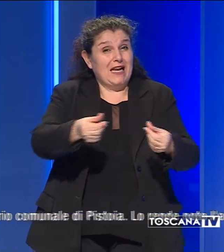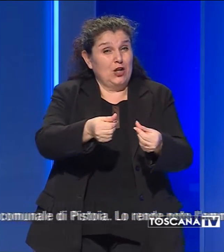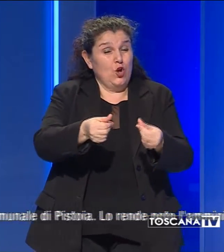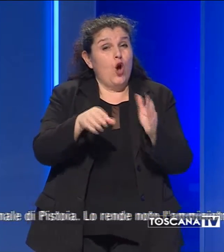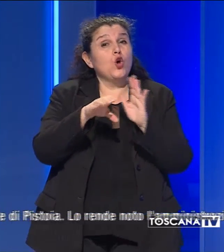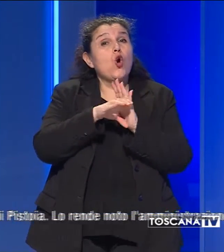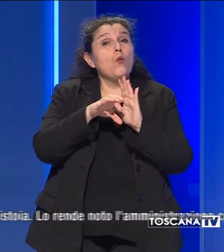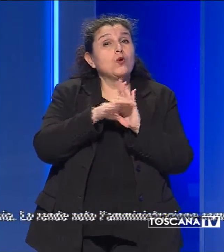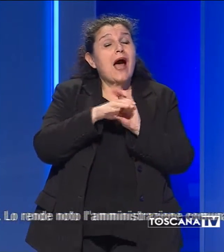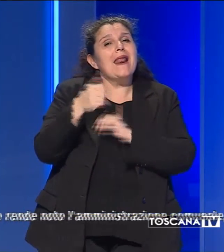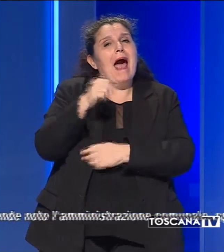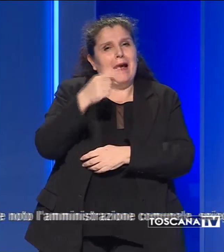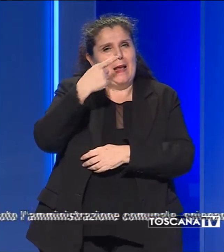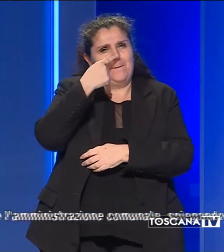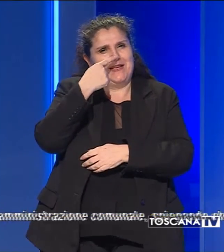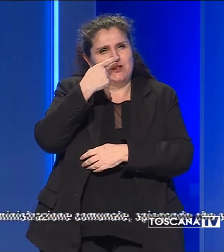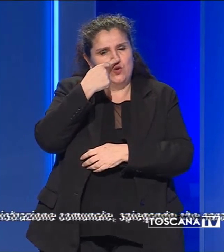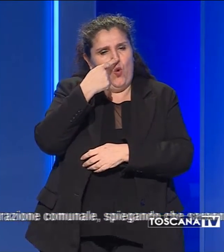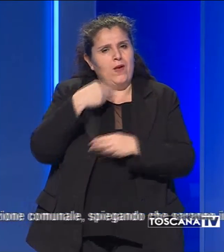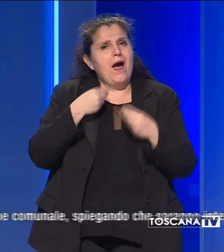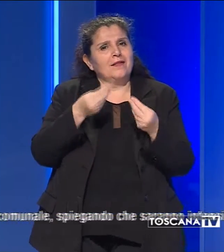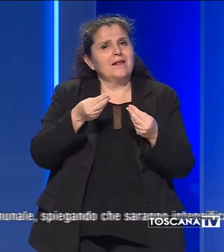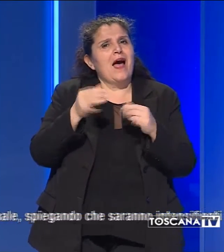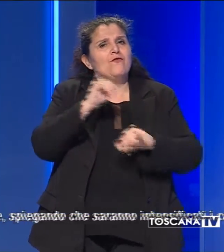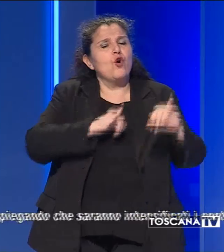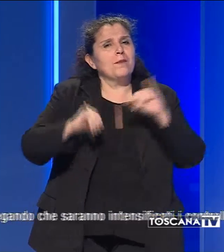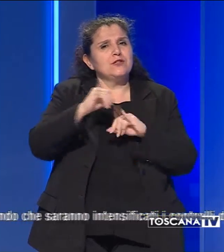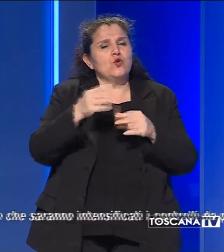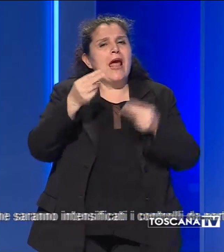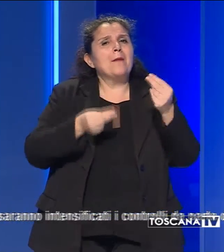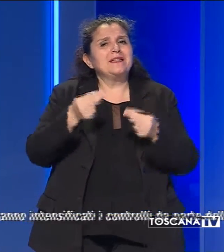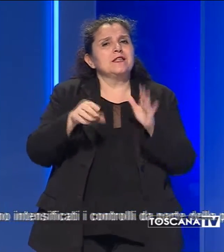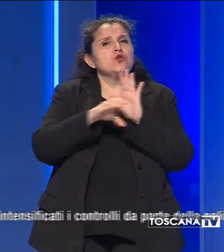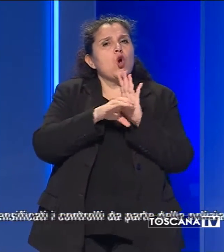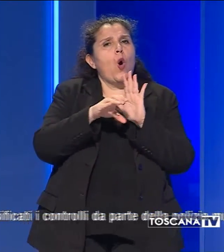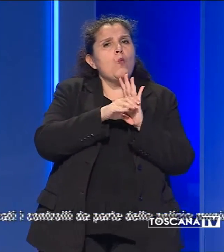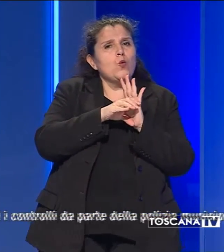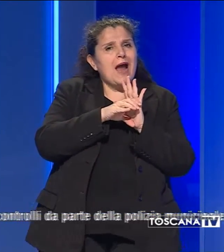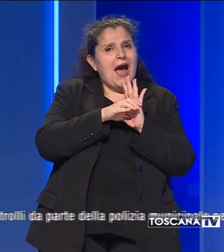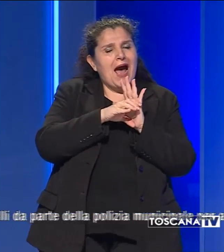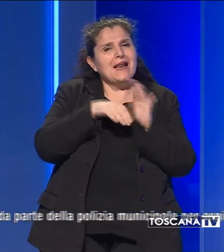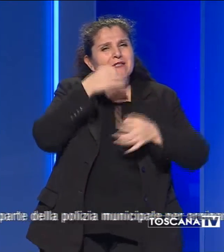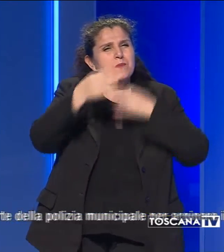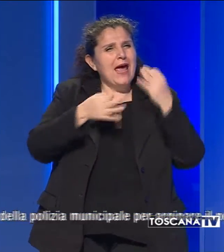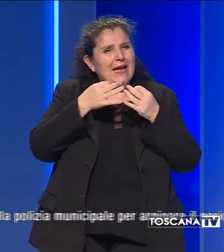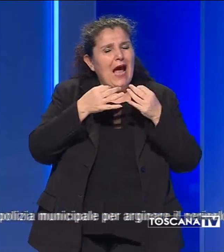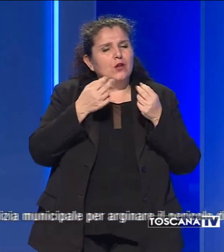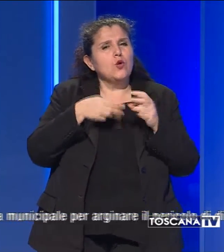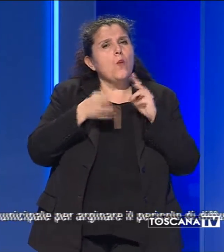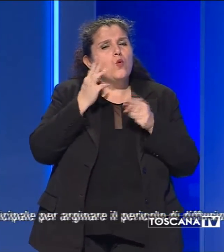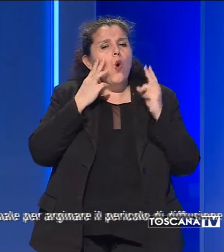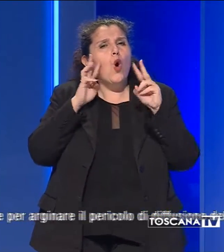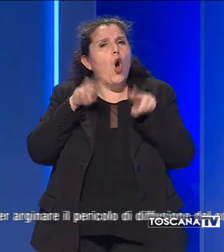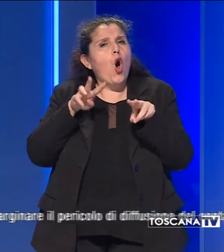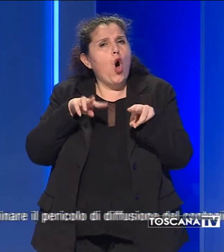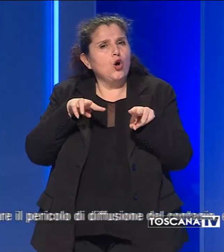comunale, anche di Pistoia. Lo rende noto l'amministrazione comunale spiegando che saranno intensificati i